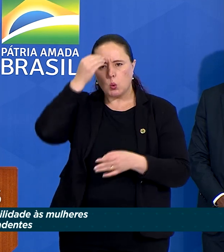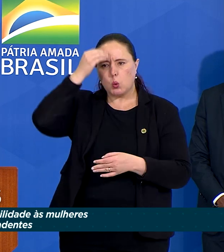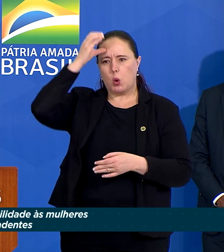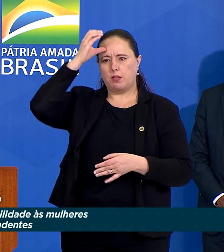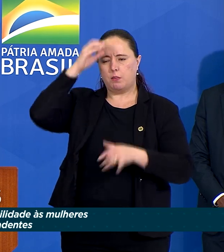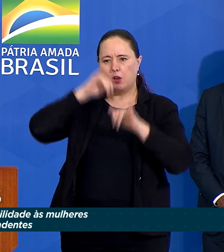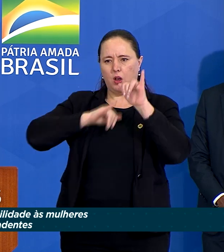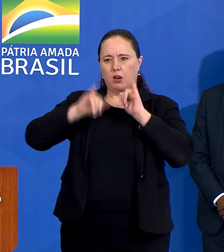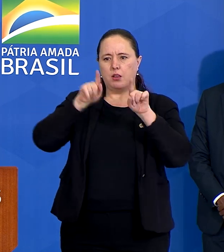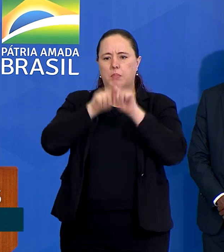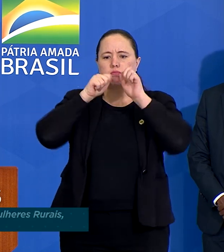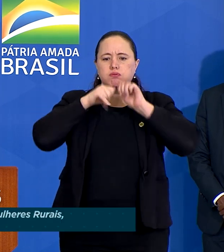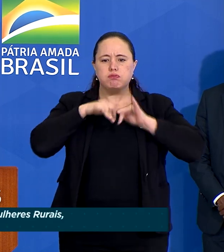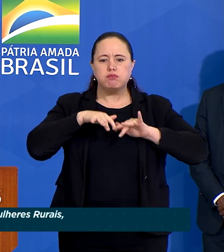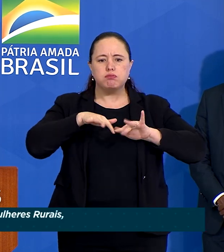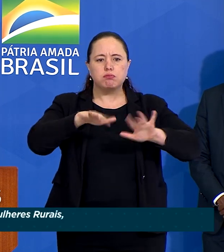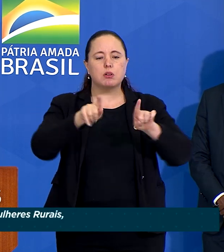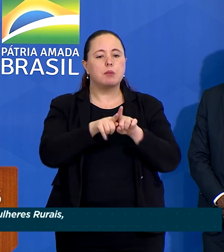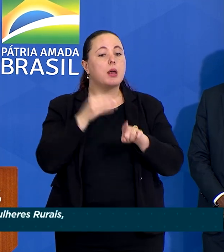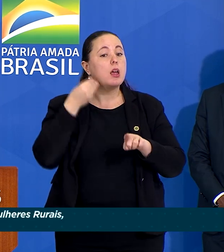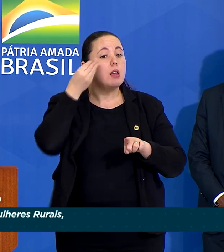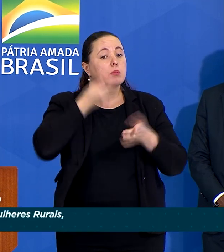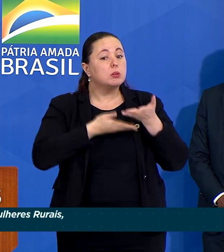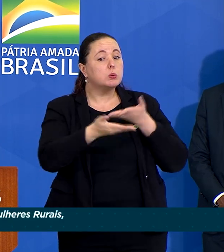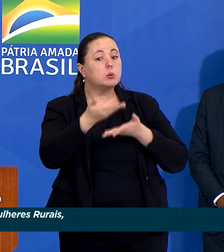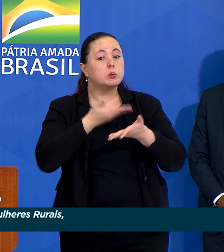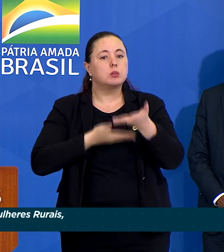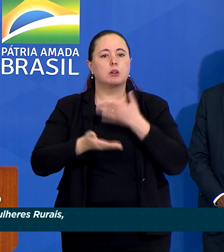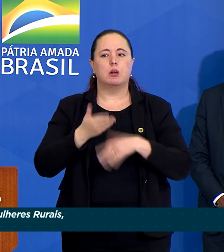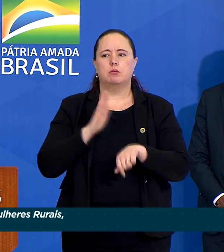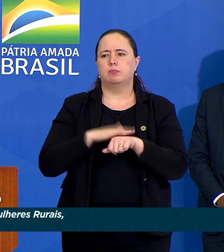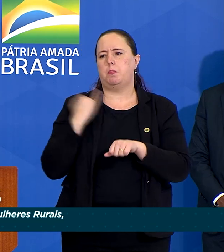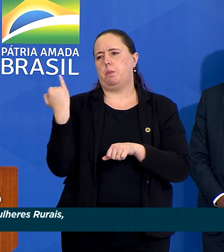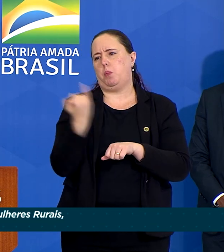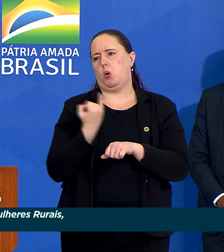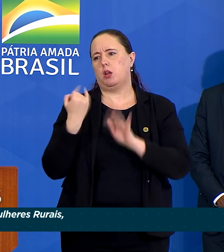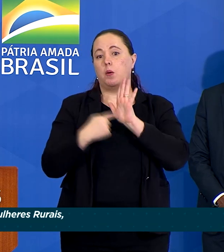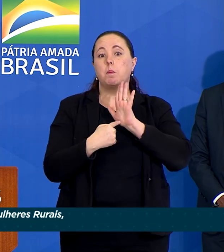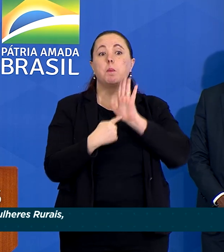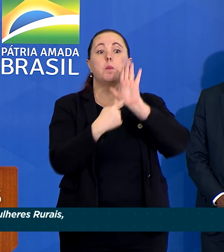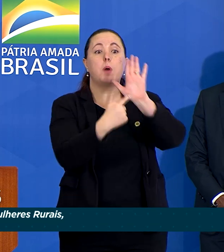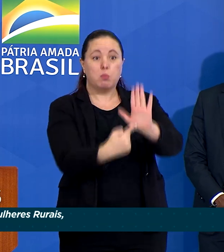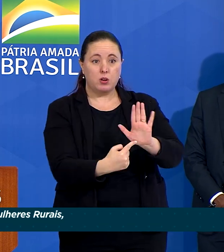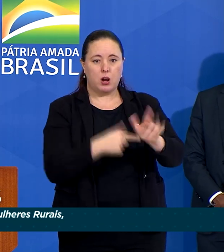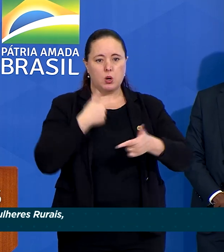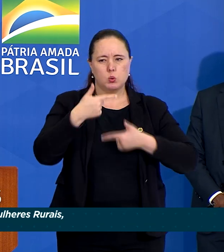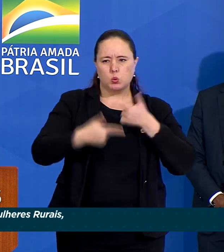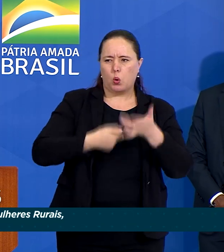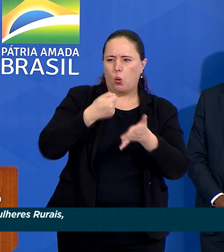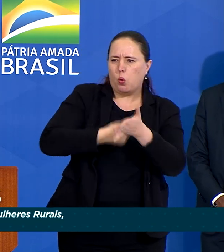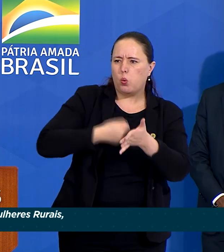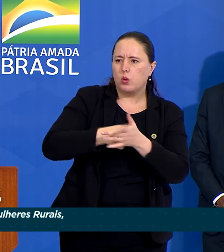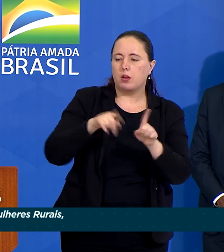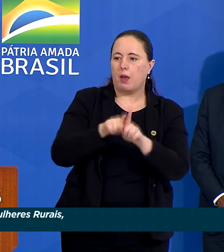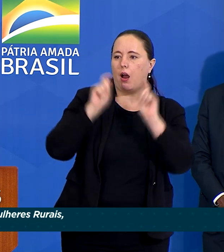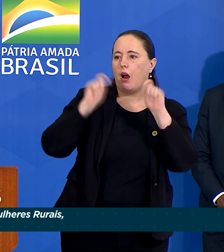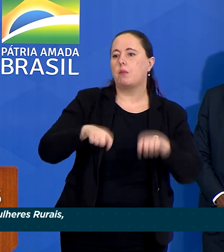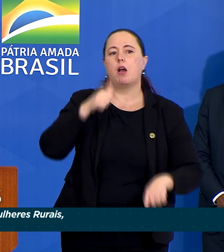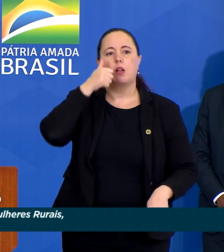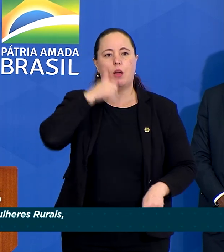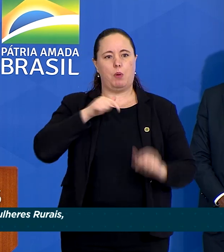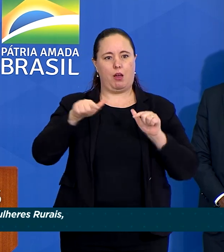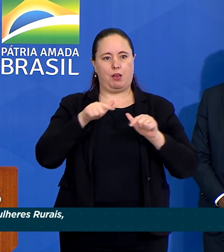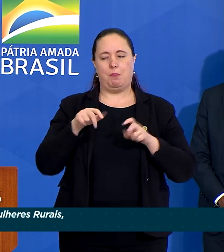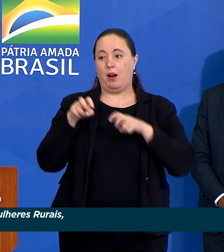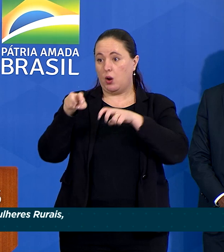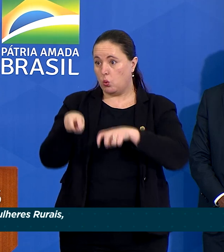a difusão de conhecimento e a troca de experiências são vitais para mostrar toda a luta e a capacidade da mulher do